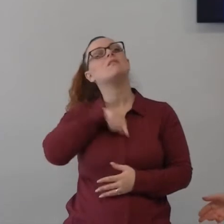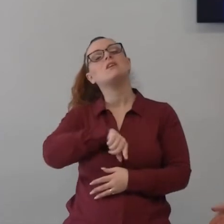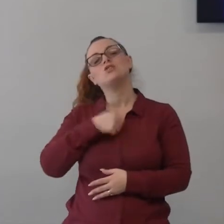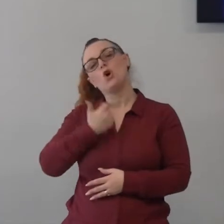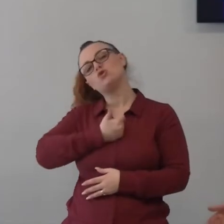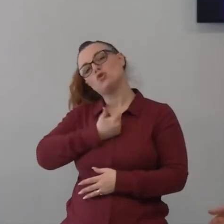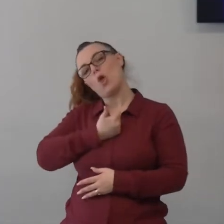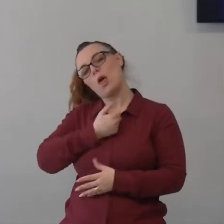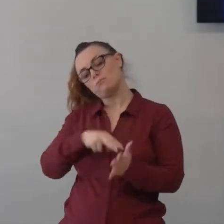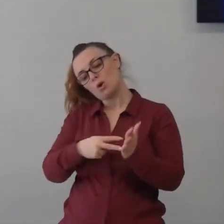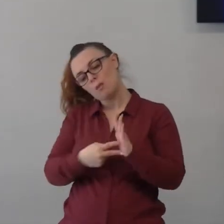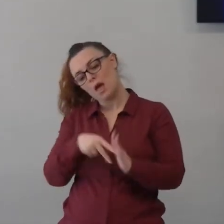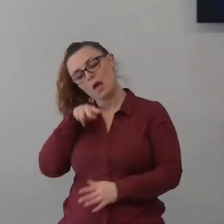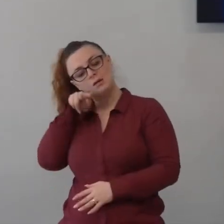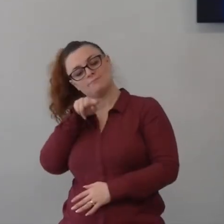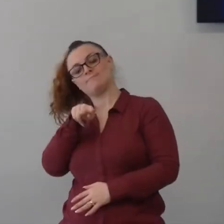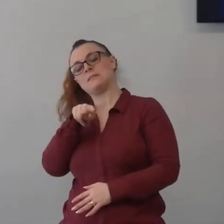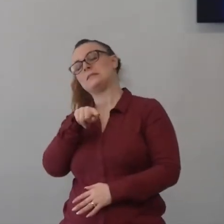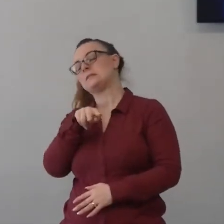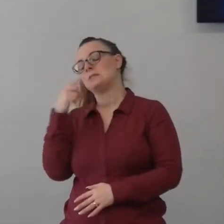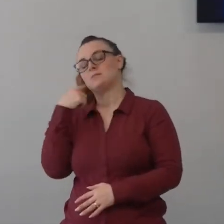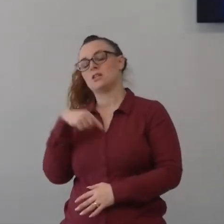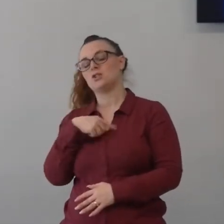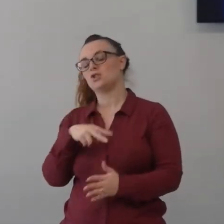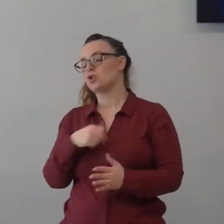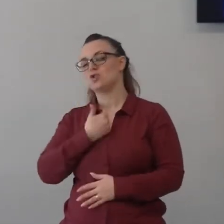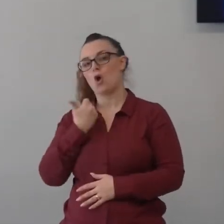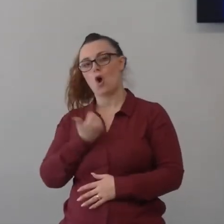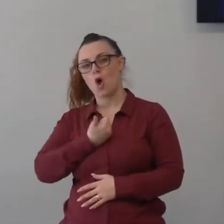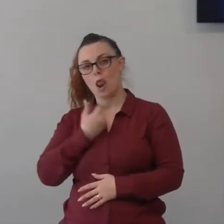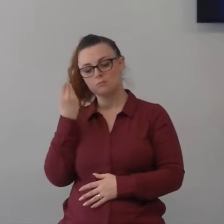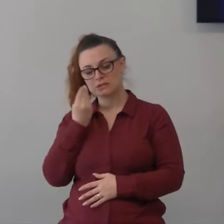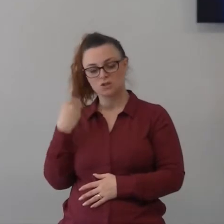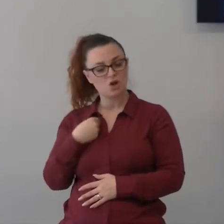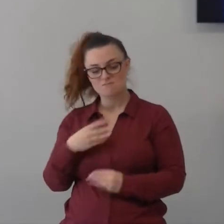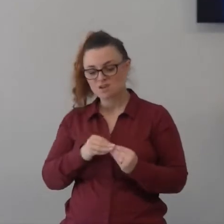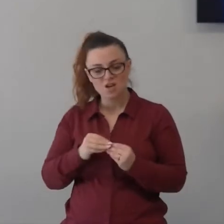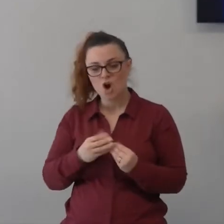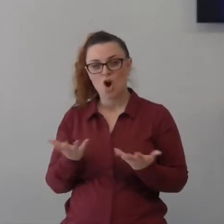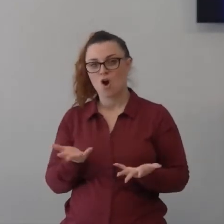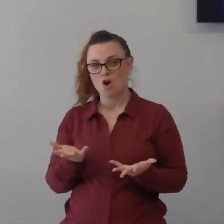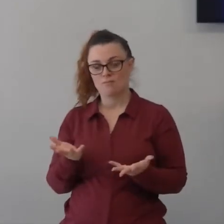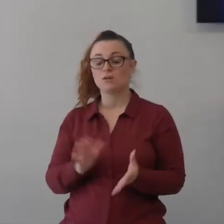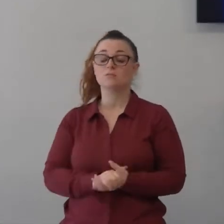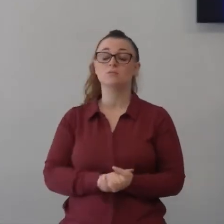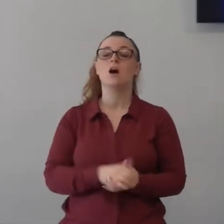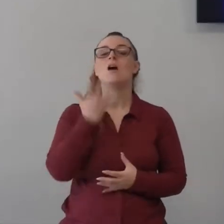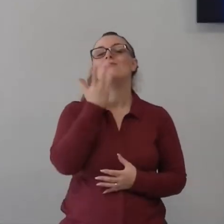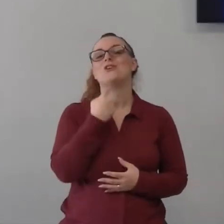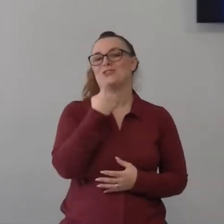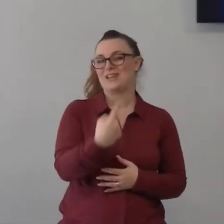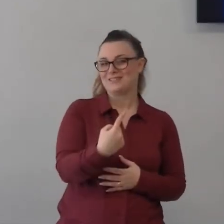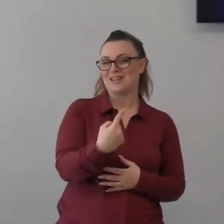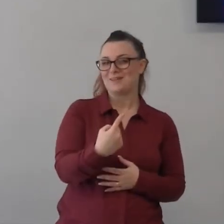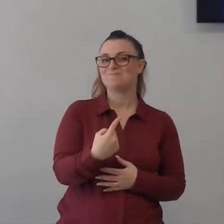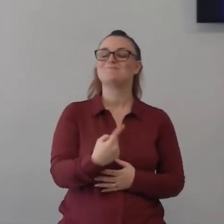è un mondo metto le mani e un mondo le metto le mani ti do una buona notizia è una buona